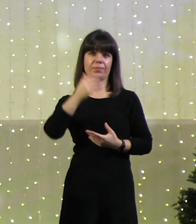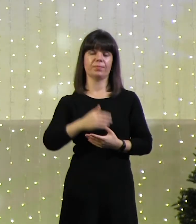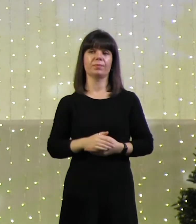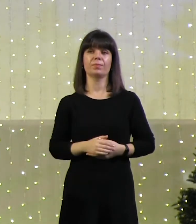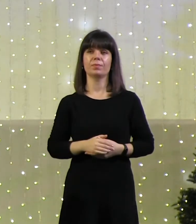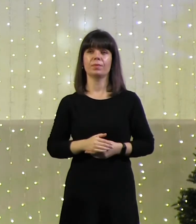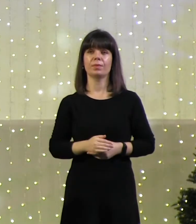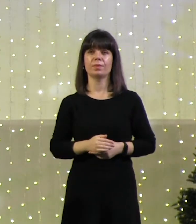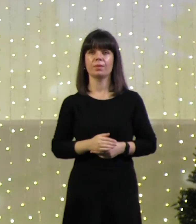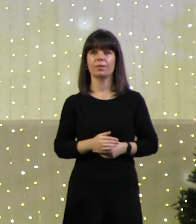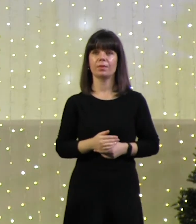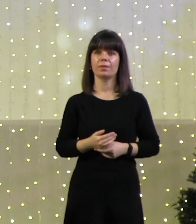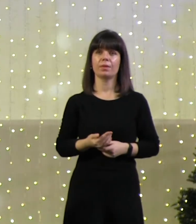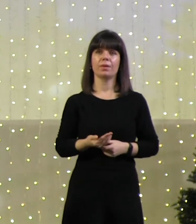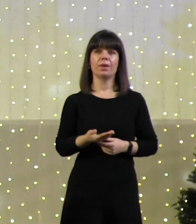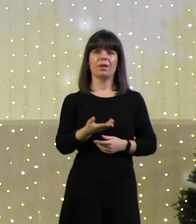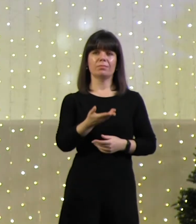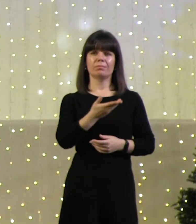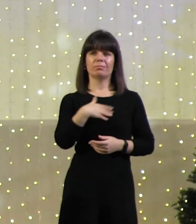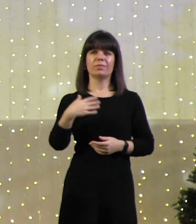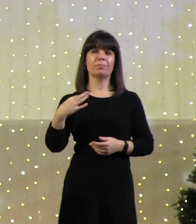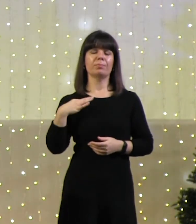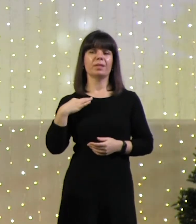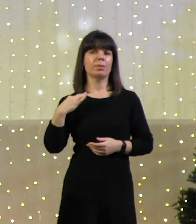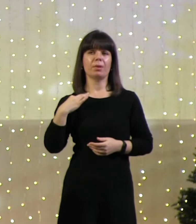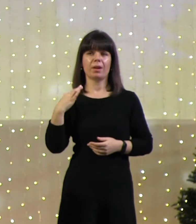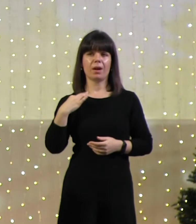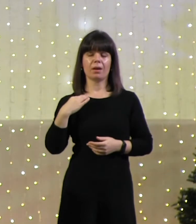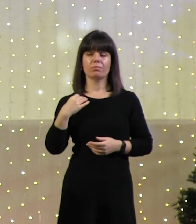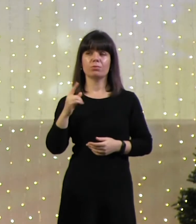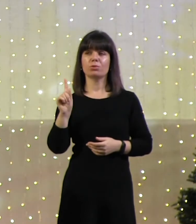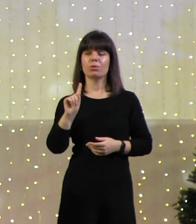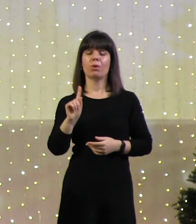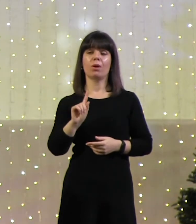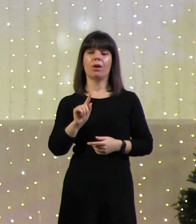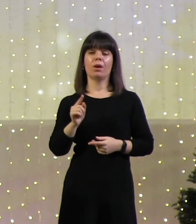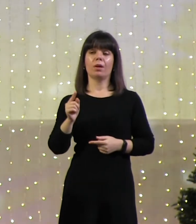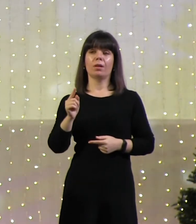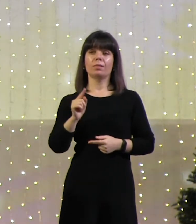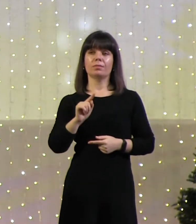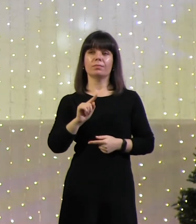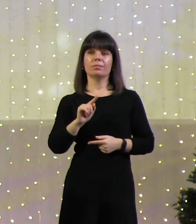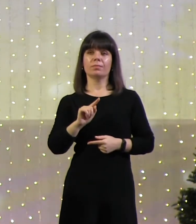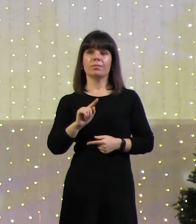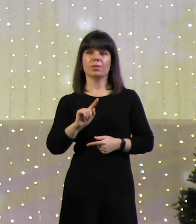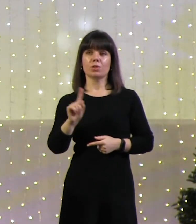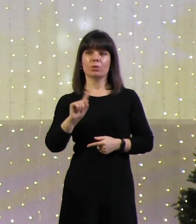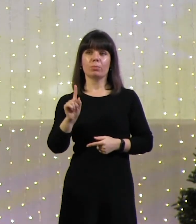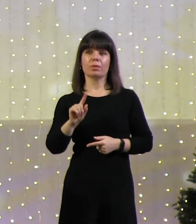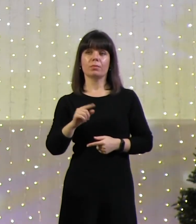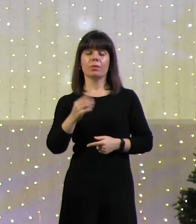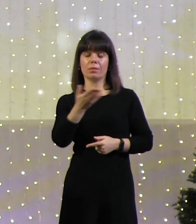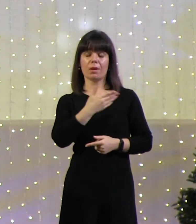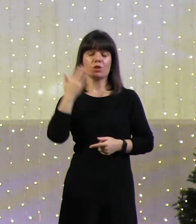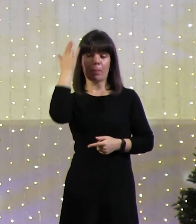Мы пренебрегаем тем, чтобы то, о чем думаем, сформулировать другому человеку и сказать.